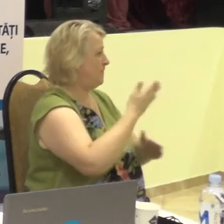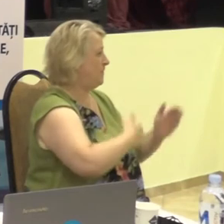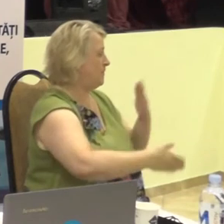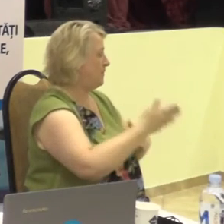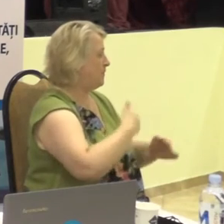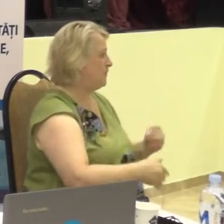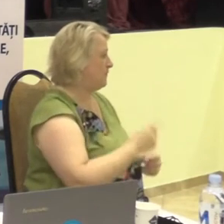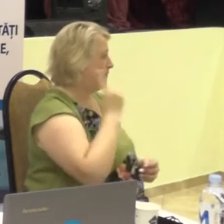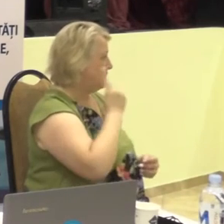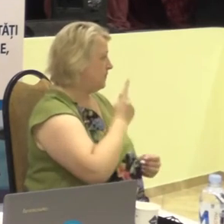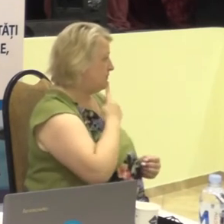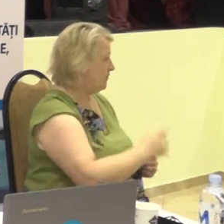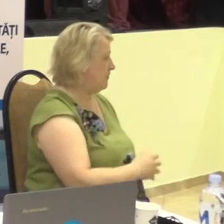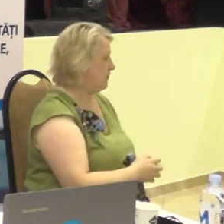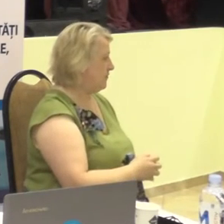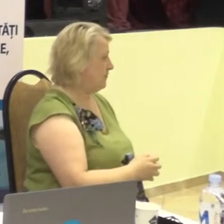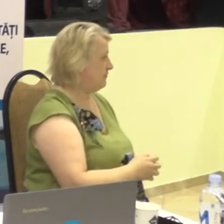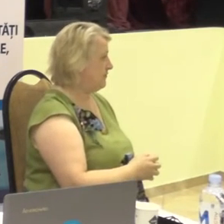auză.